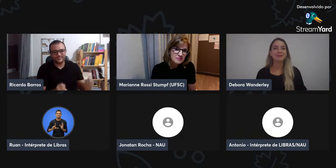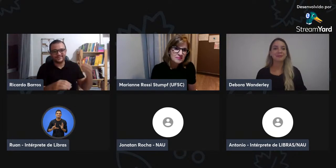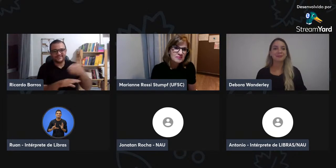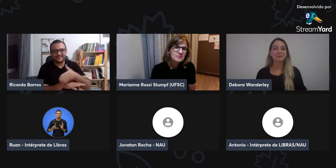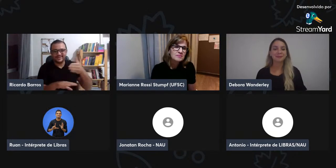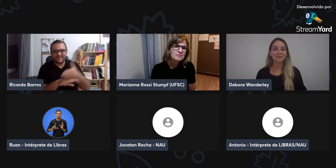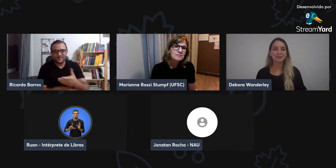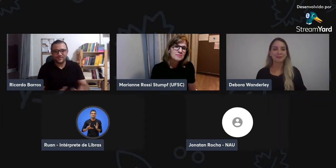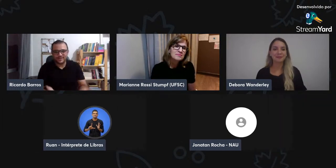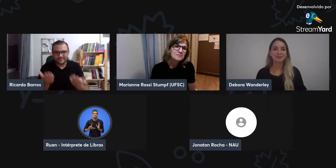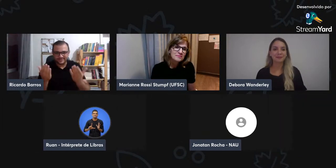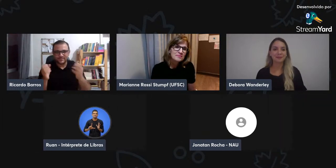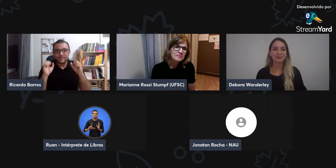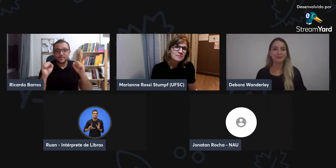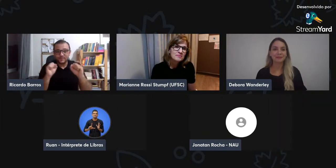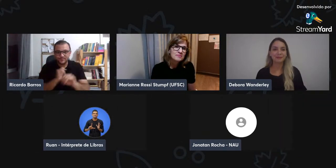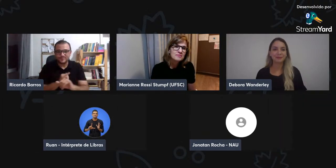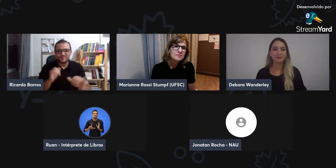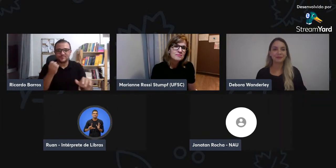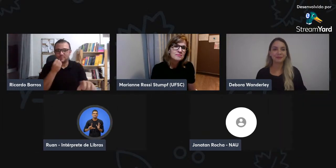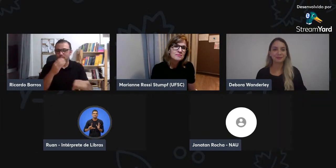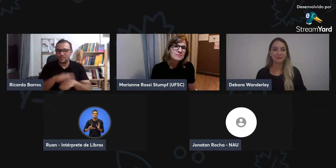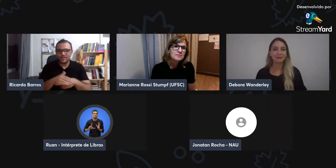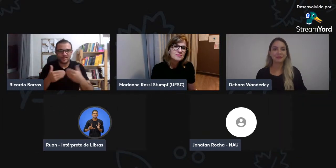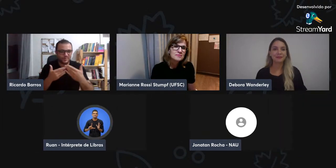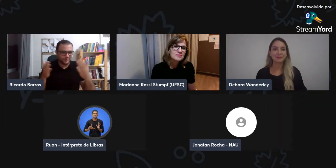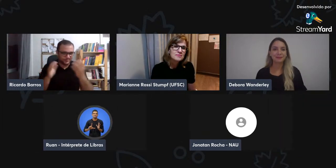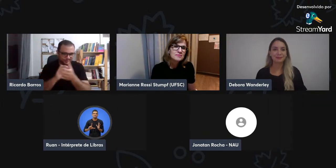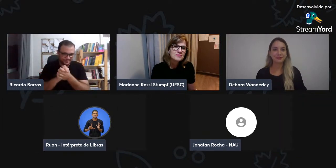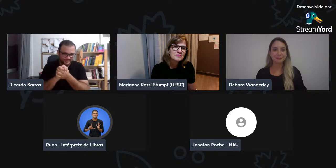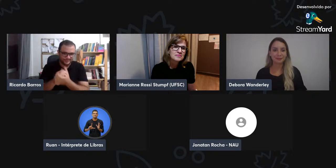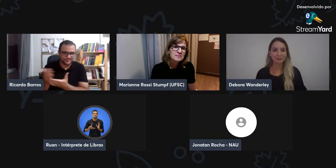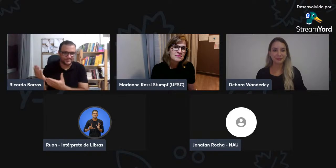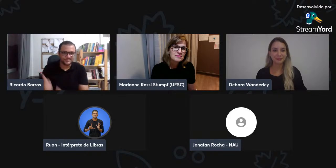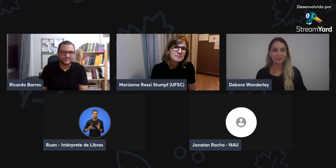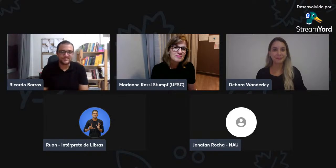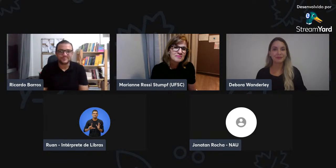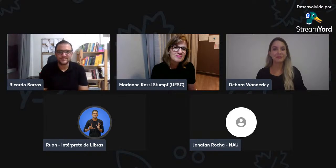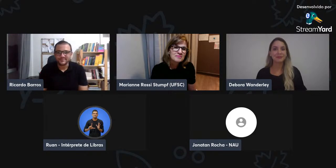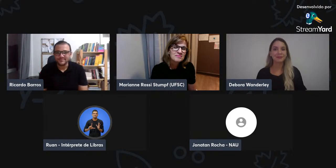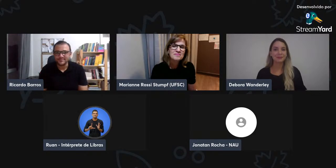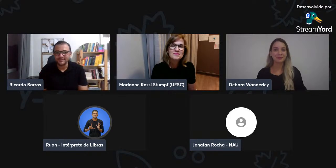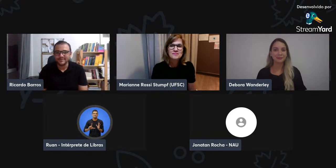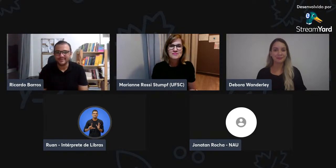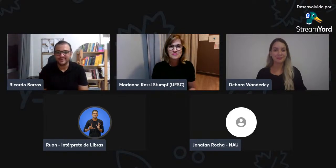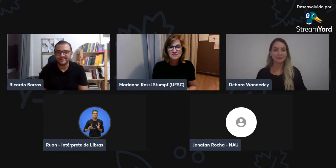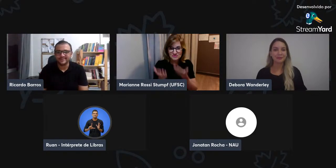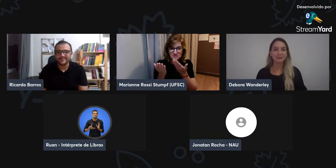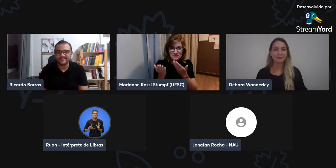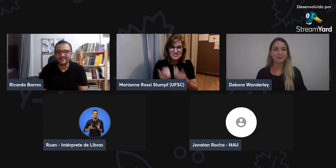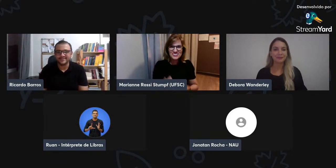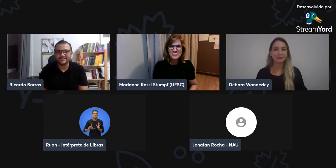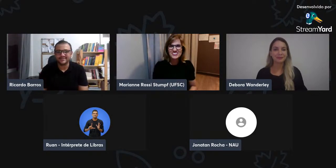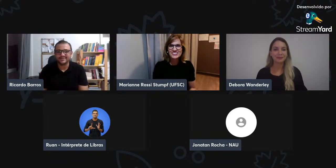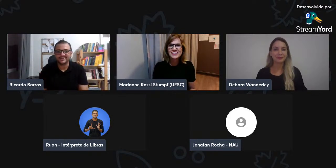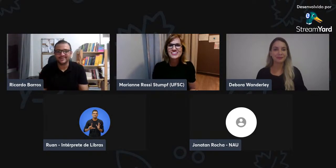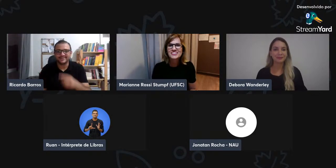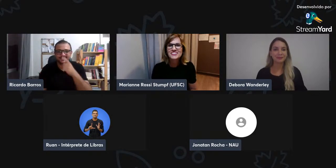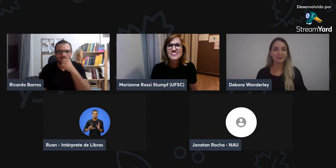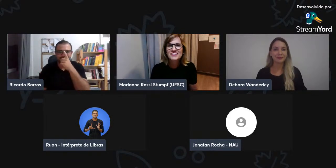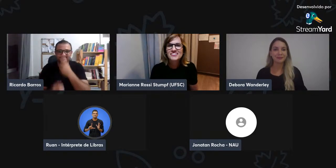Fica aqui a minha gratidão. E muito obrigado pela presença. Desejamos um bom evento a todos.